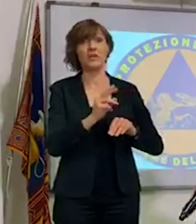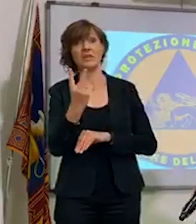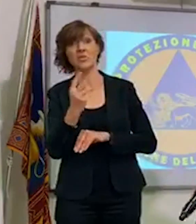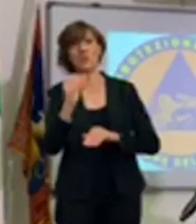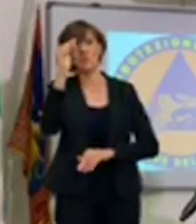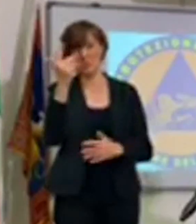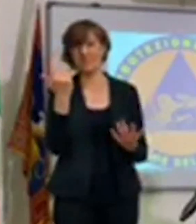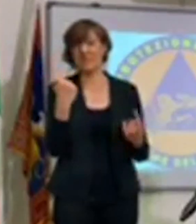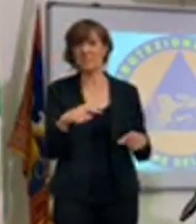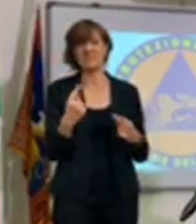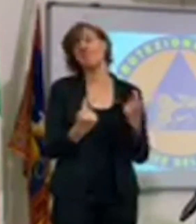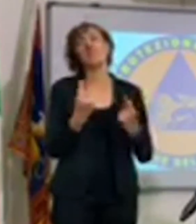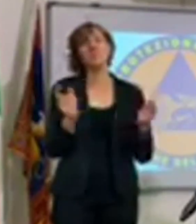adulti, cioè questo è quello che accade.